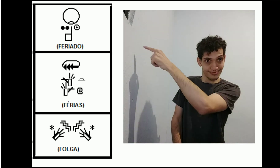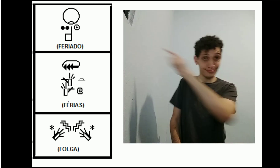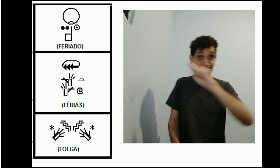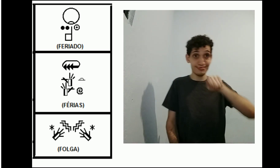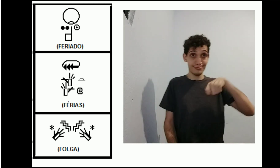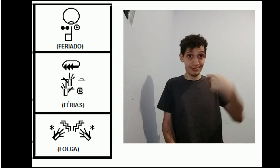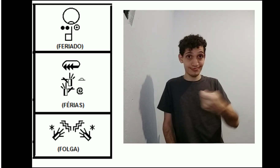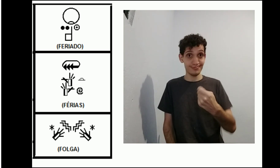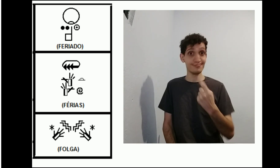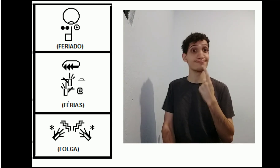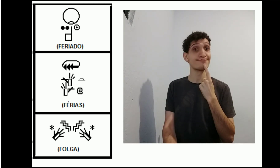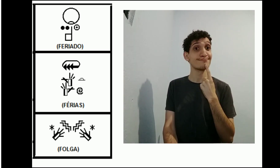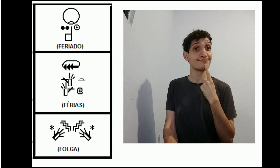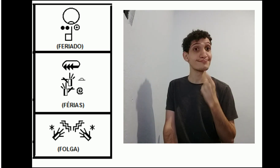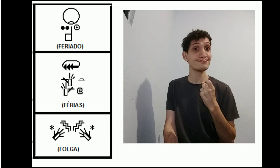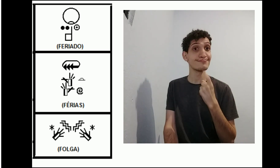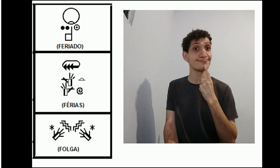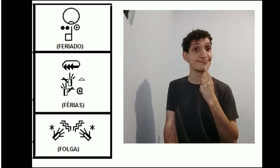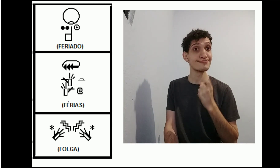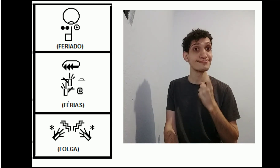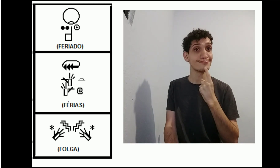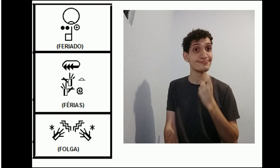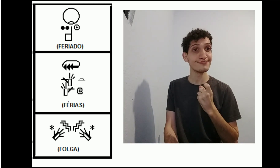A tradução do português. Esse é o sinal.